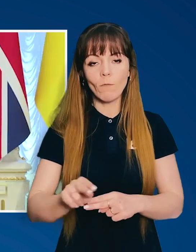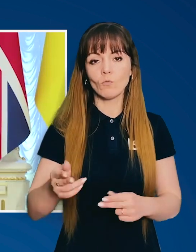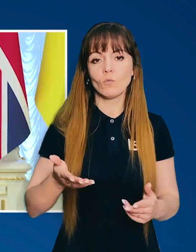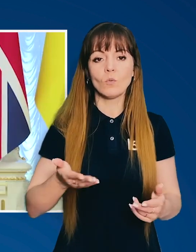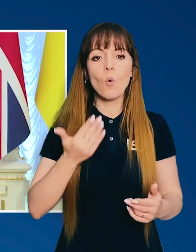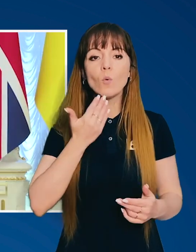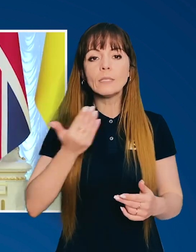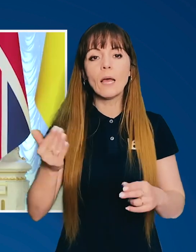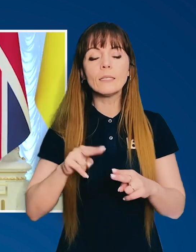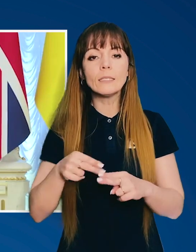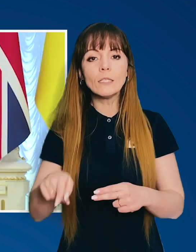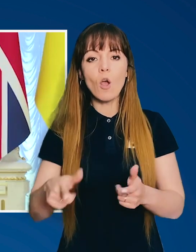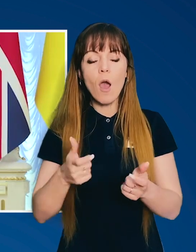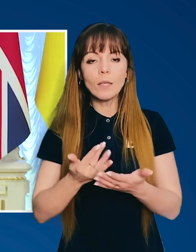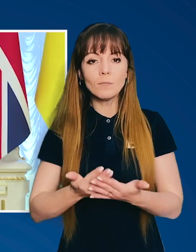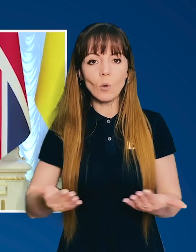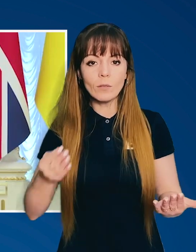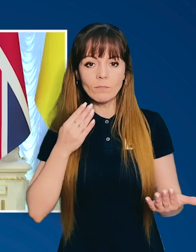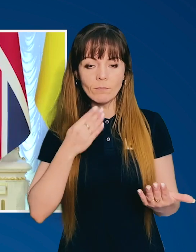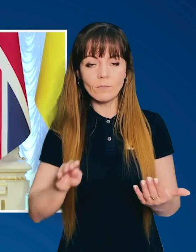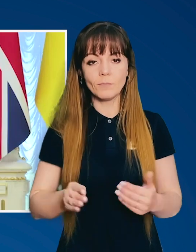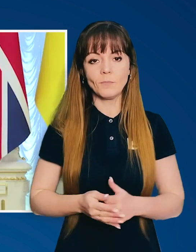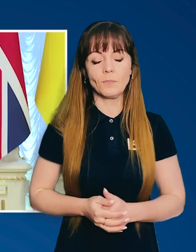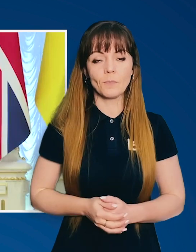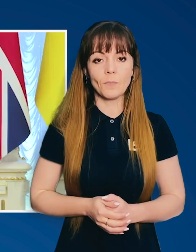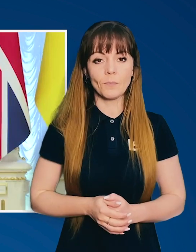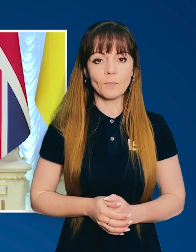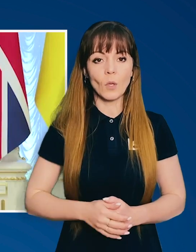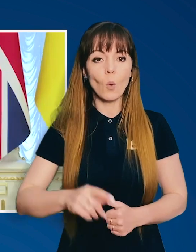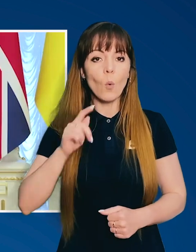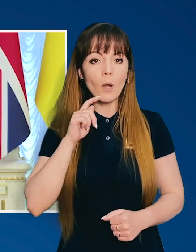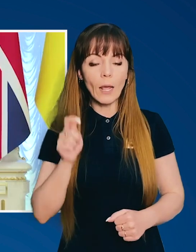надавати підготовку з використання цих озброєн.